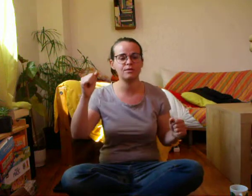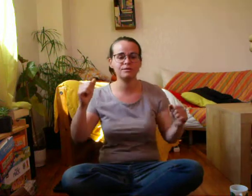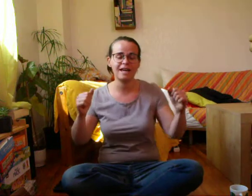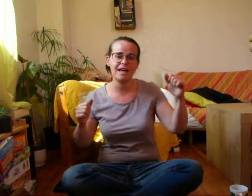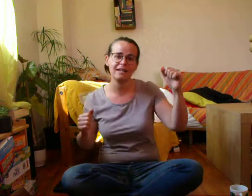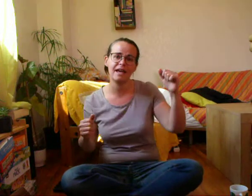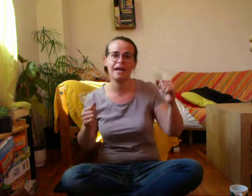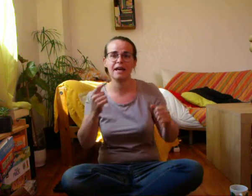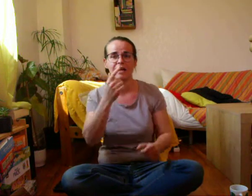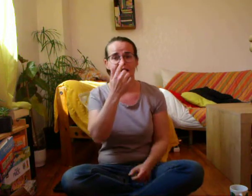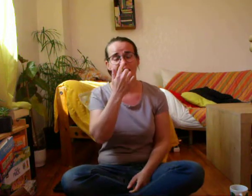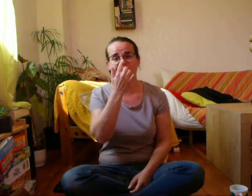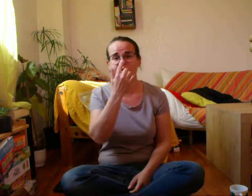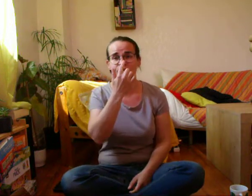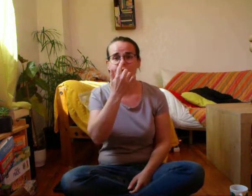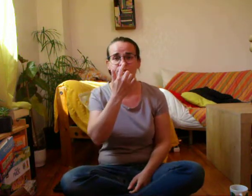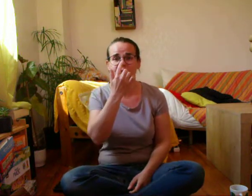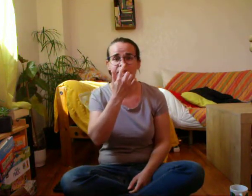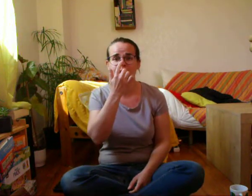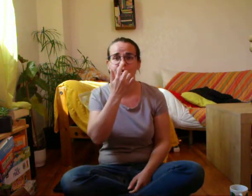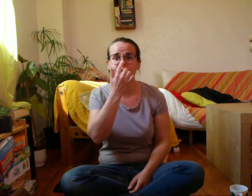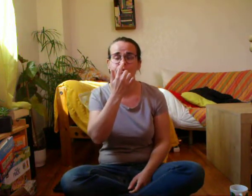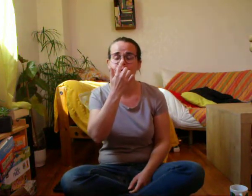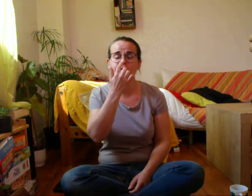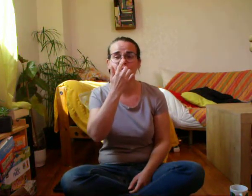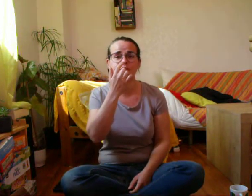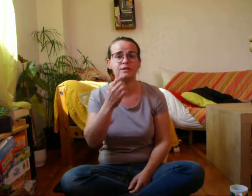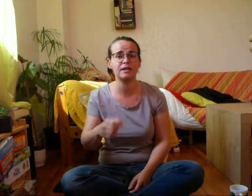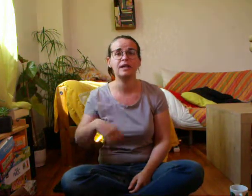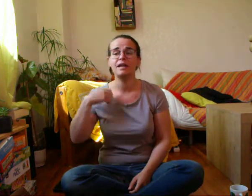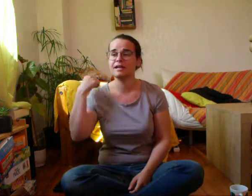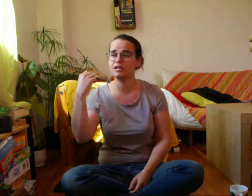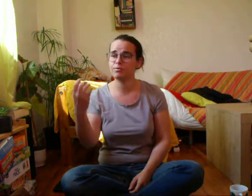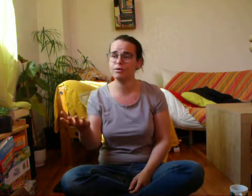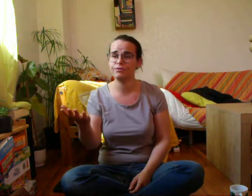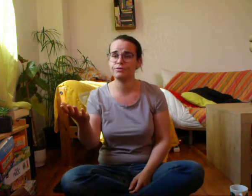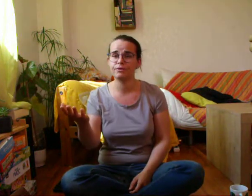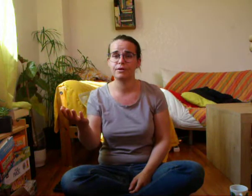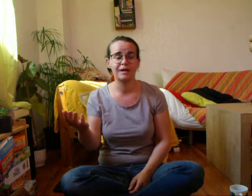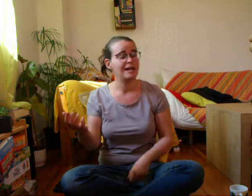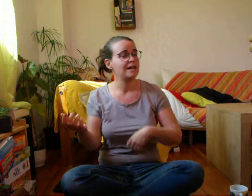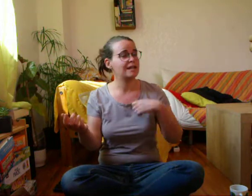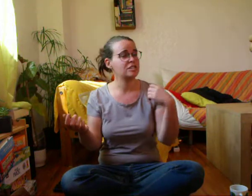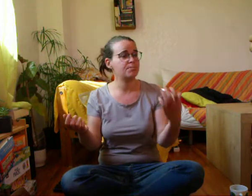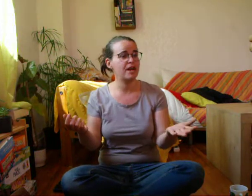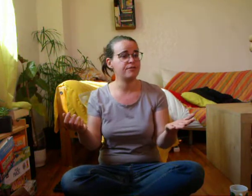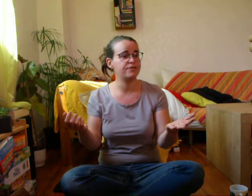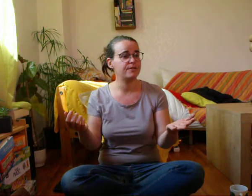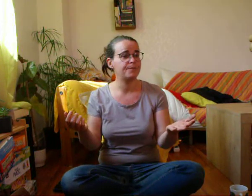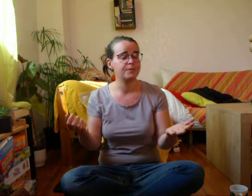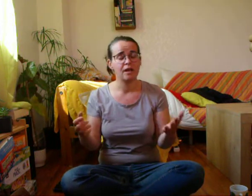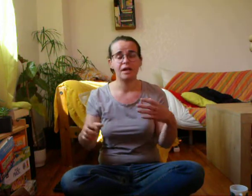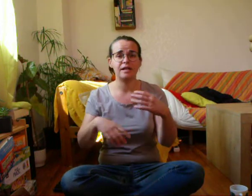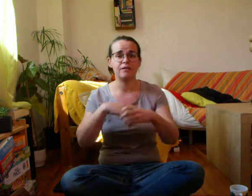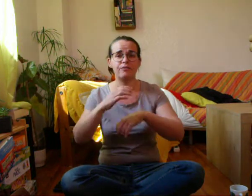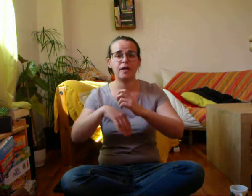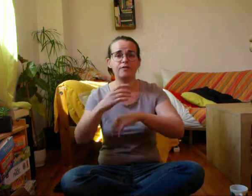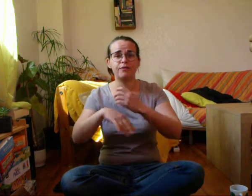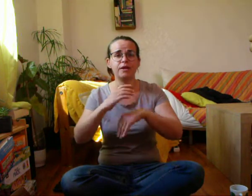derrière Et se protaient le bout du nez Et je plop, et je plop, plop,